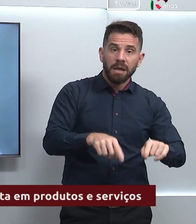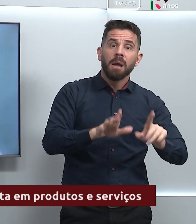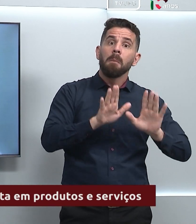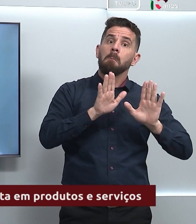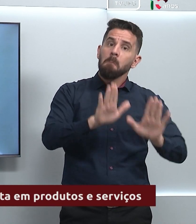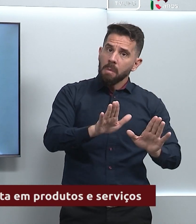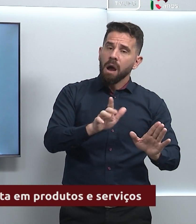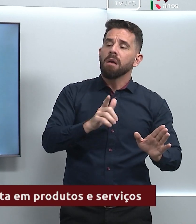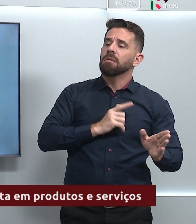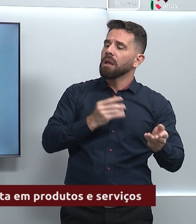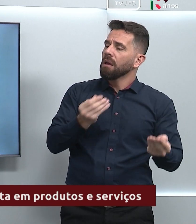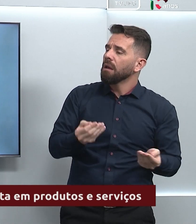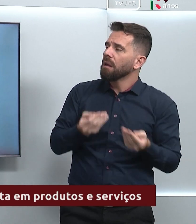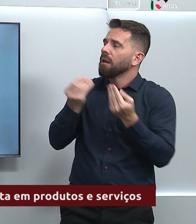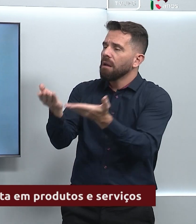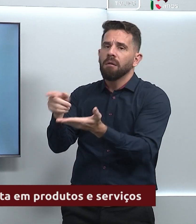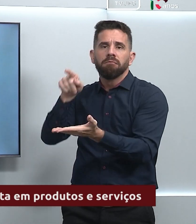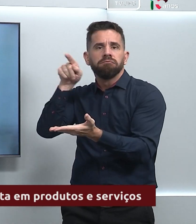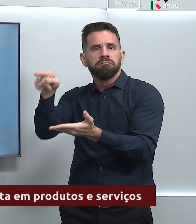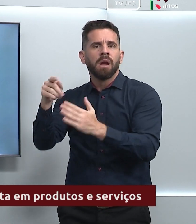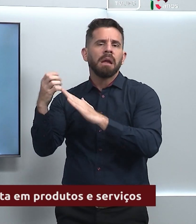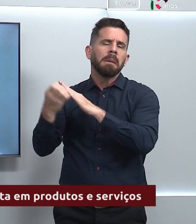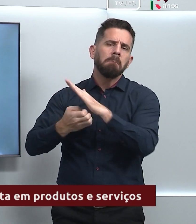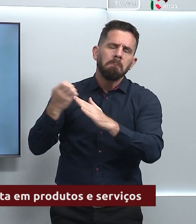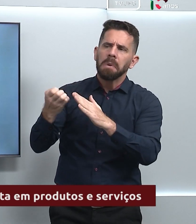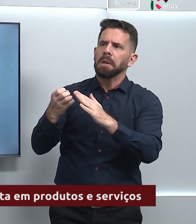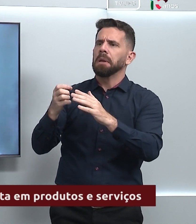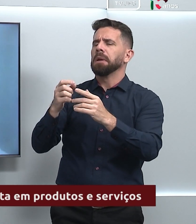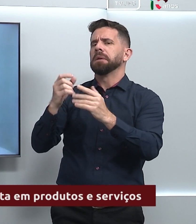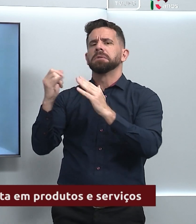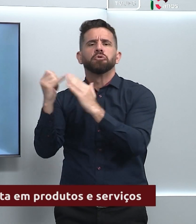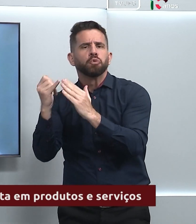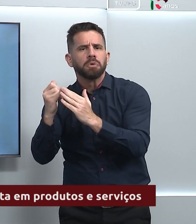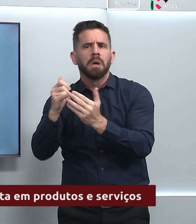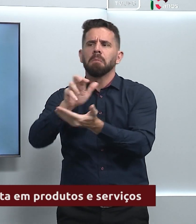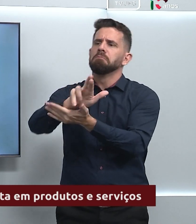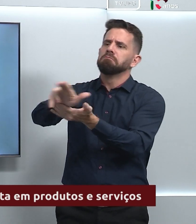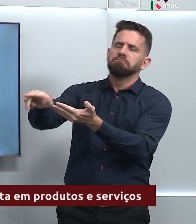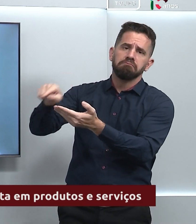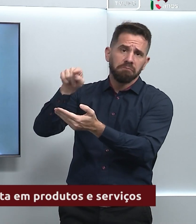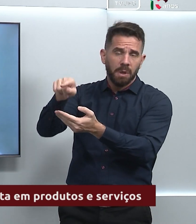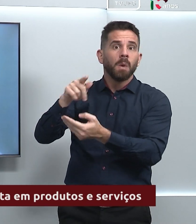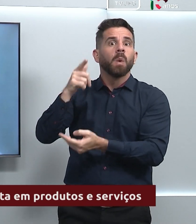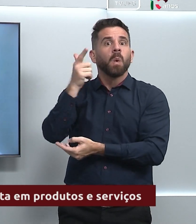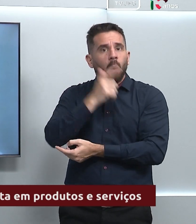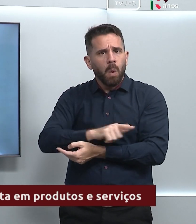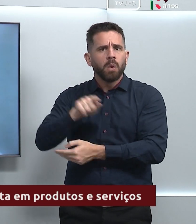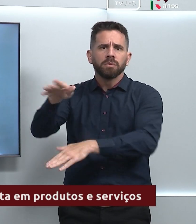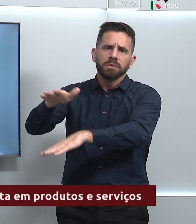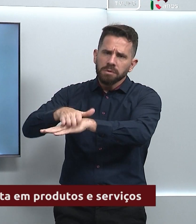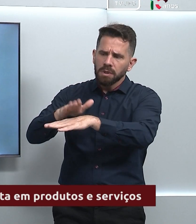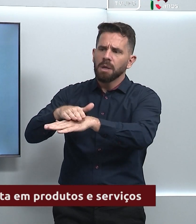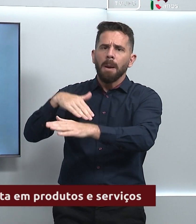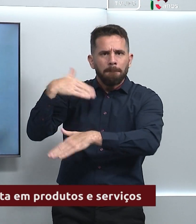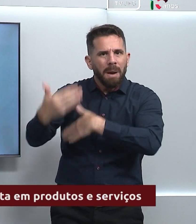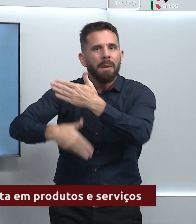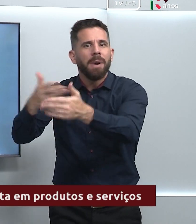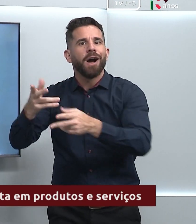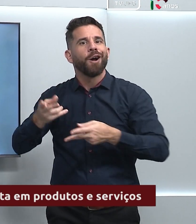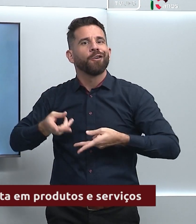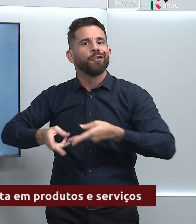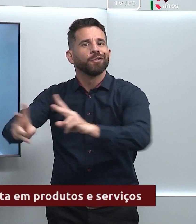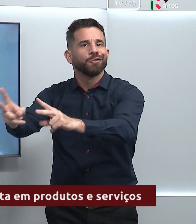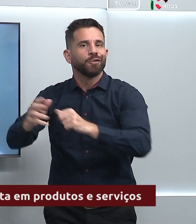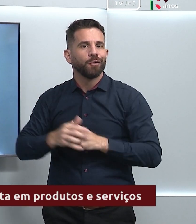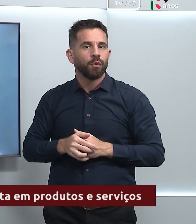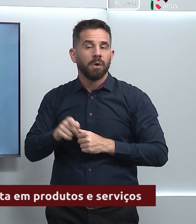expertise de colocar isso de fato na prateleira, de colocar isso à disposição da sociedade, para que então ela